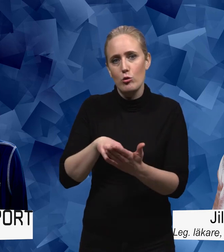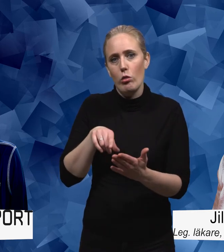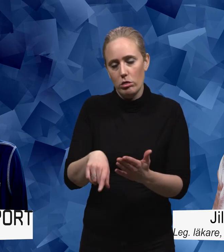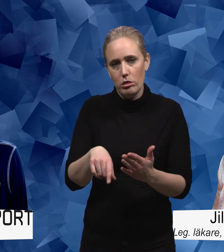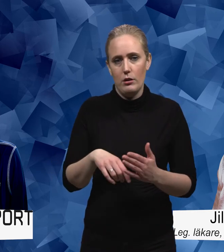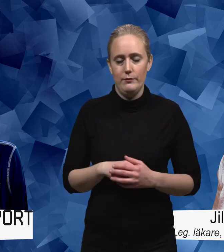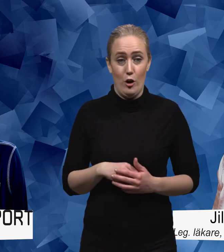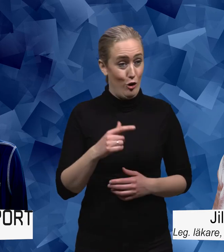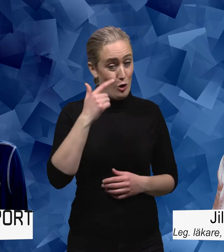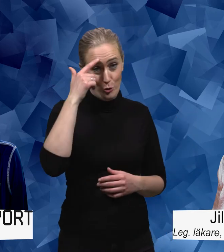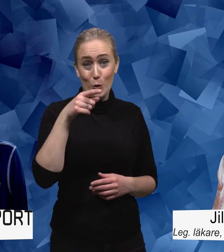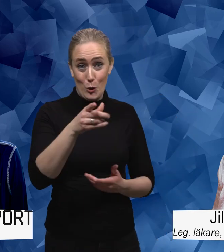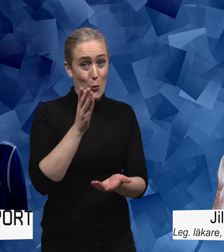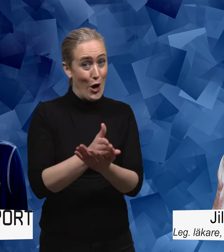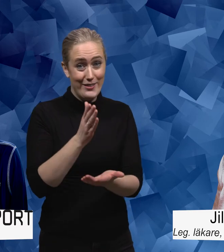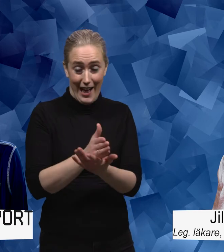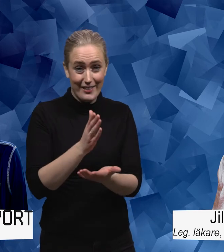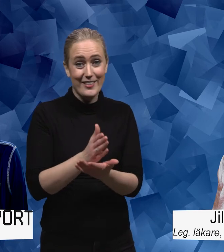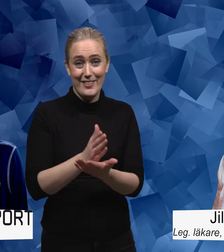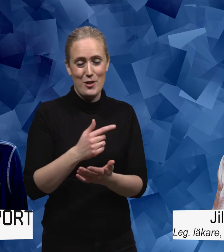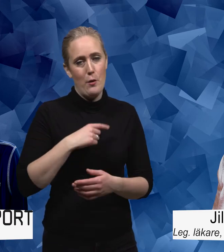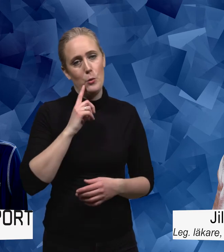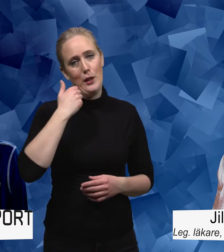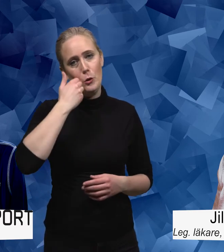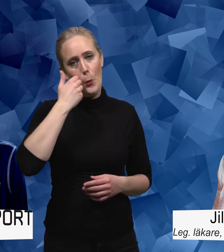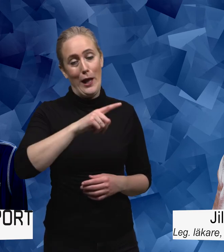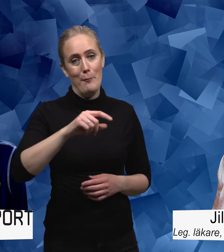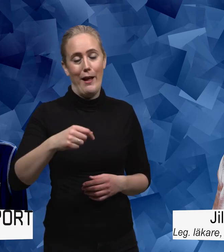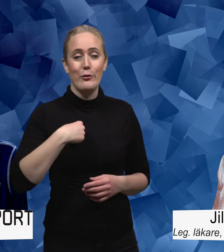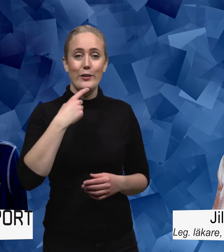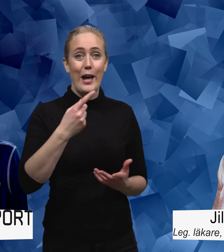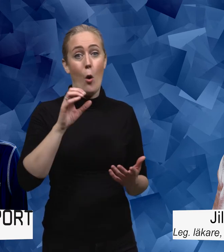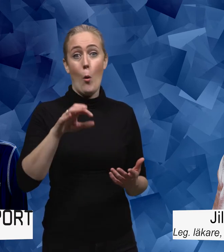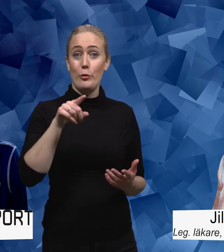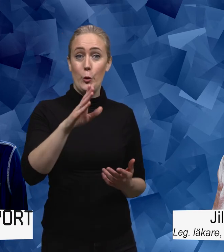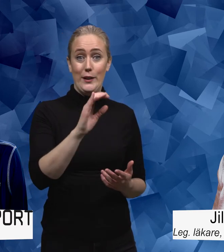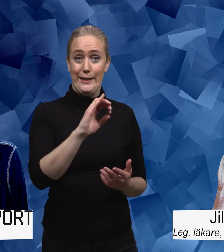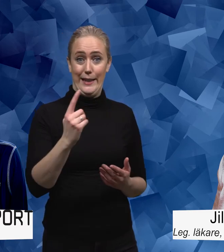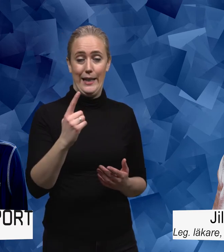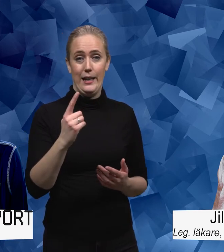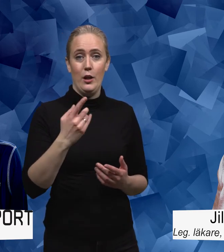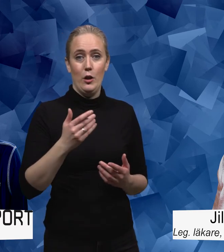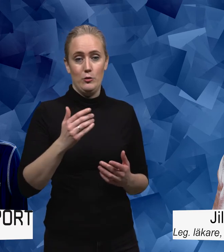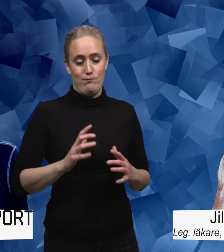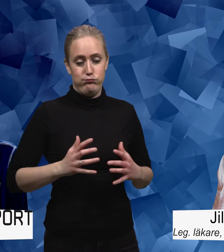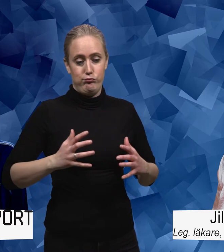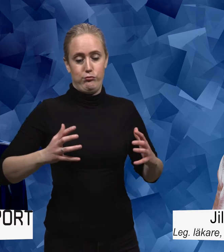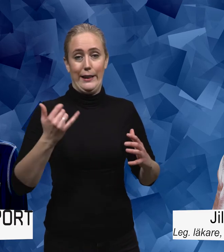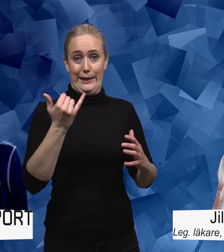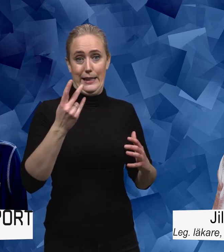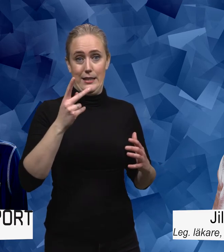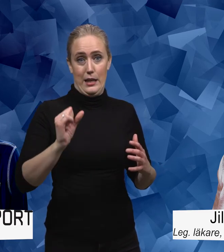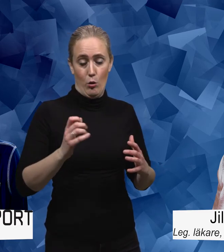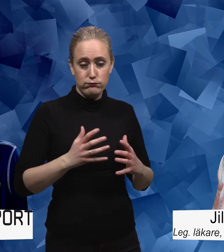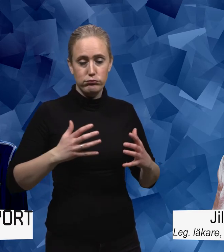tror du har helt rätt Jag brukar skoja ibland och säga att om du, Jill, går upp 10 kilo så är det jobbigt